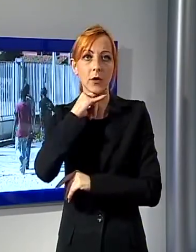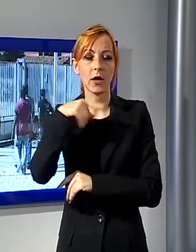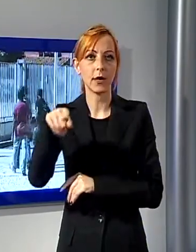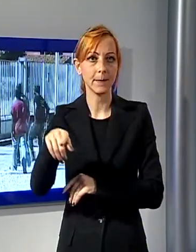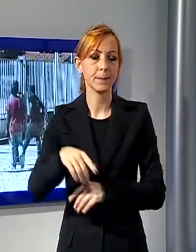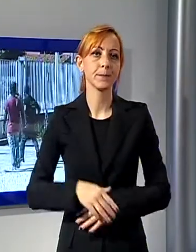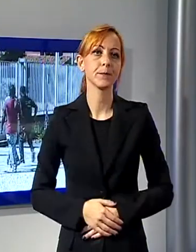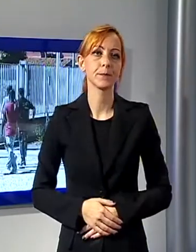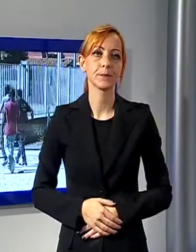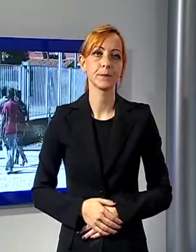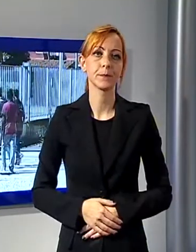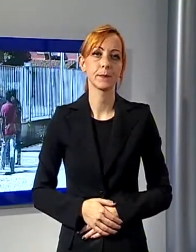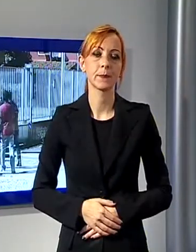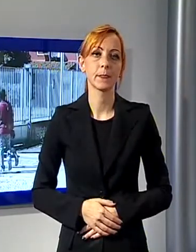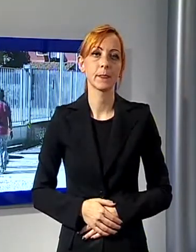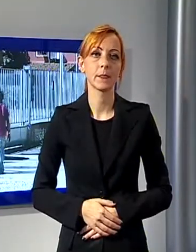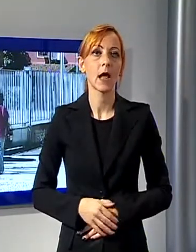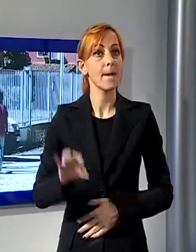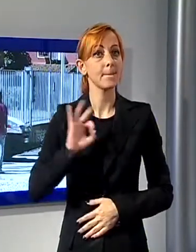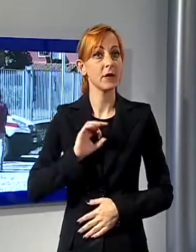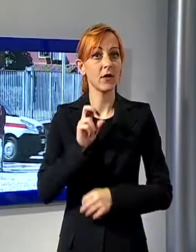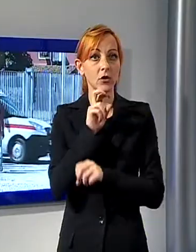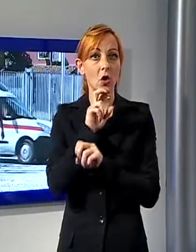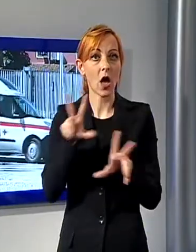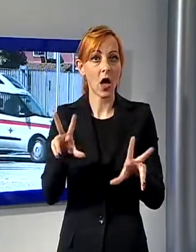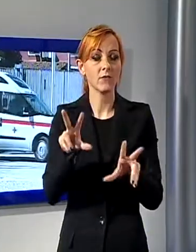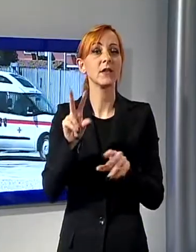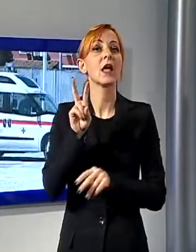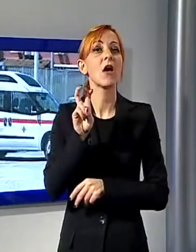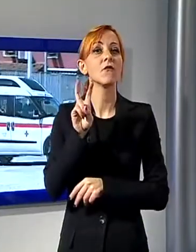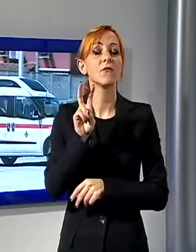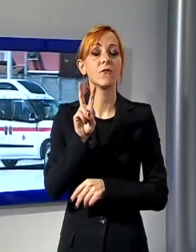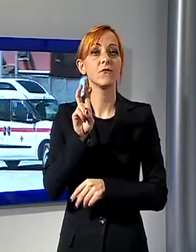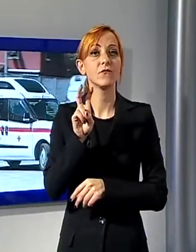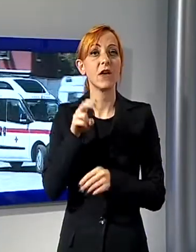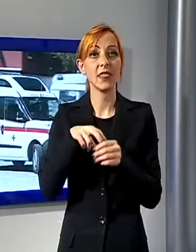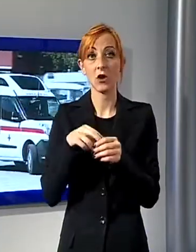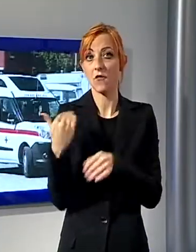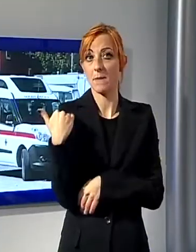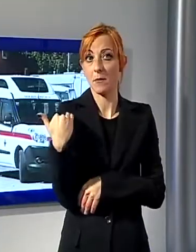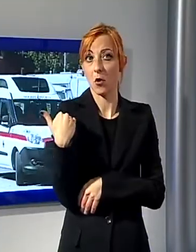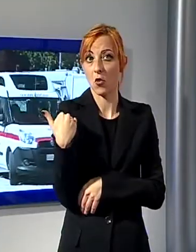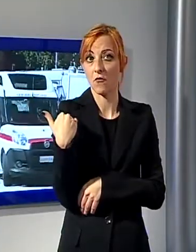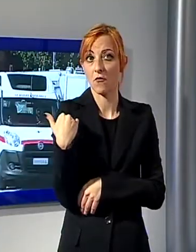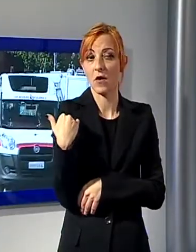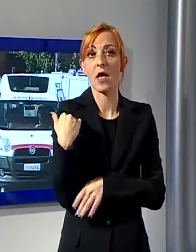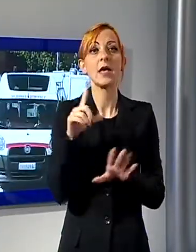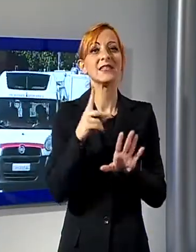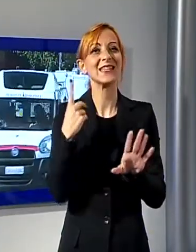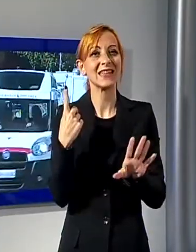noto che dal 20 settembre scorso sono complessivamente 81 gli stranieri trasferiti dalla tenso struttura di Via delle Tagliate